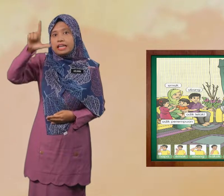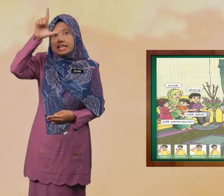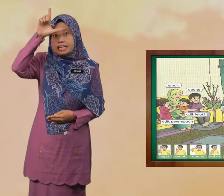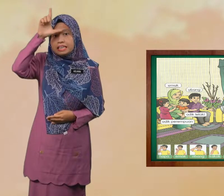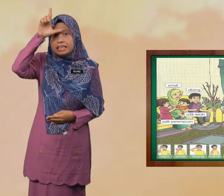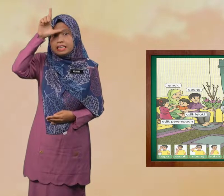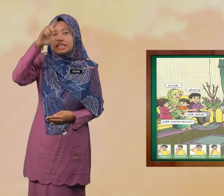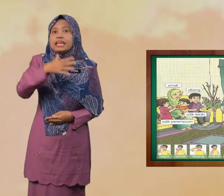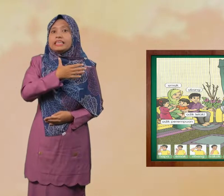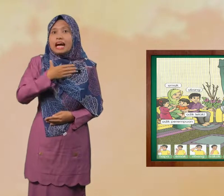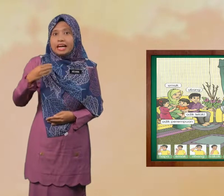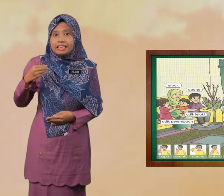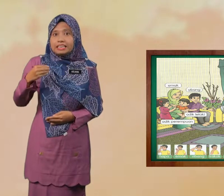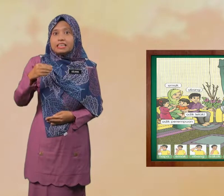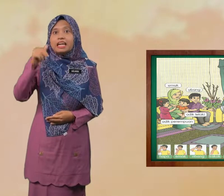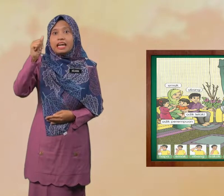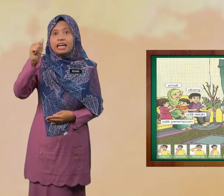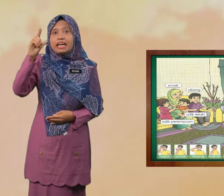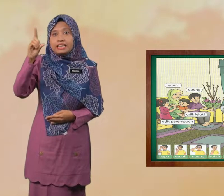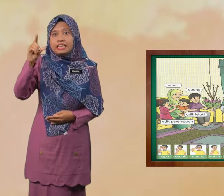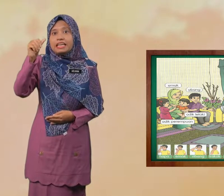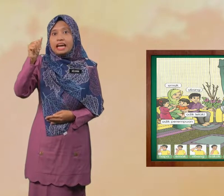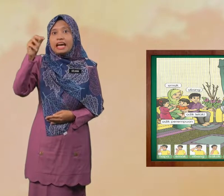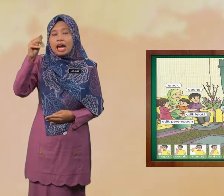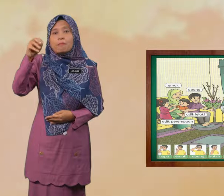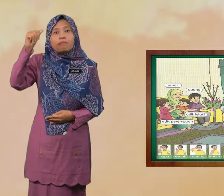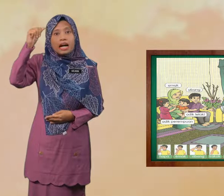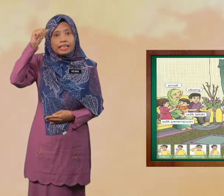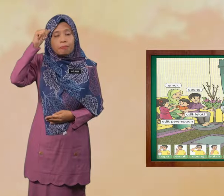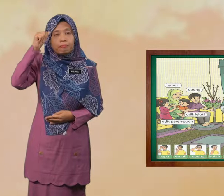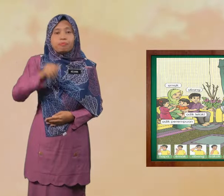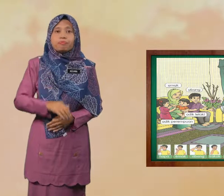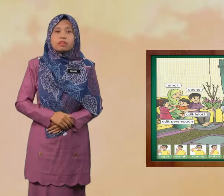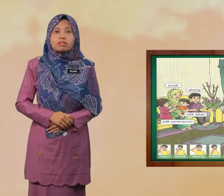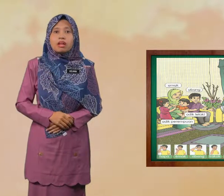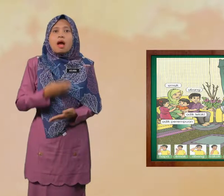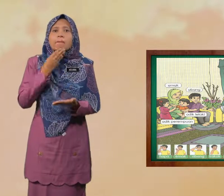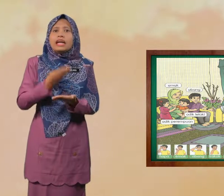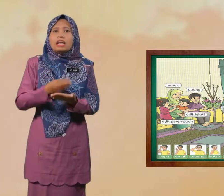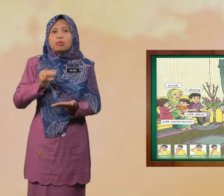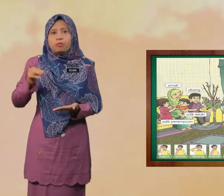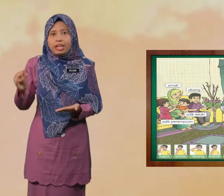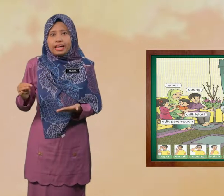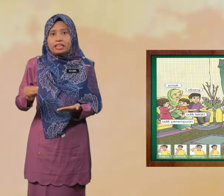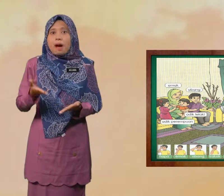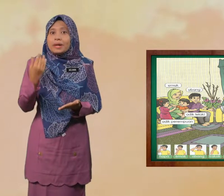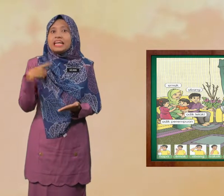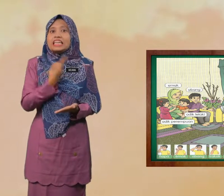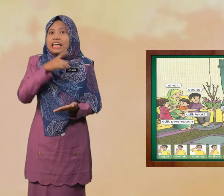lelaki Dan A, D, A, M Adam Baiklah, murid-murid Mari kita